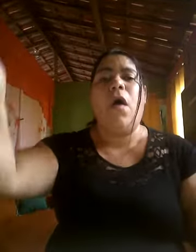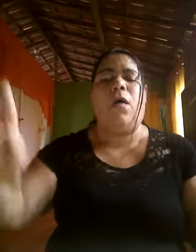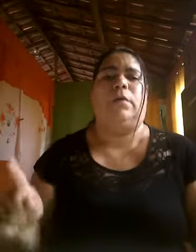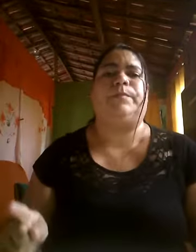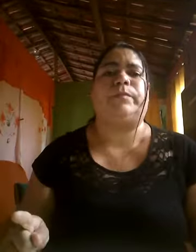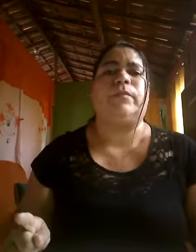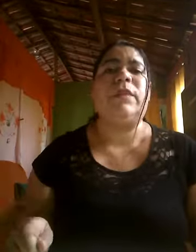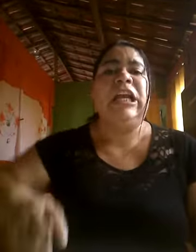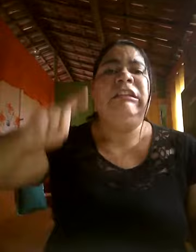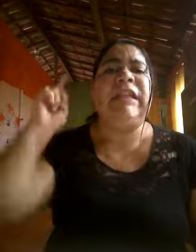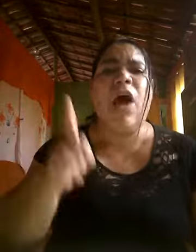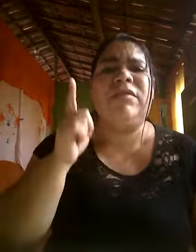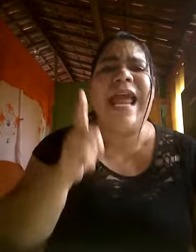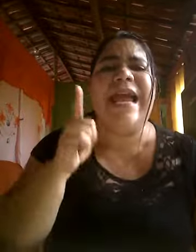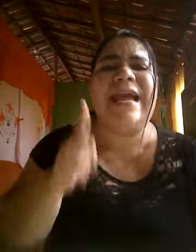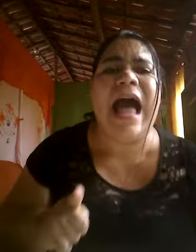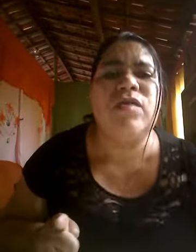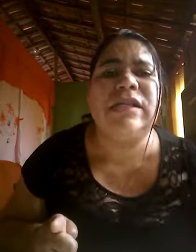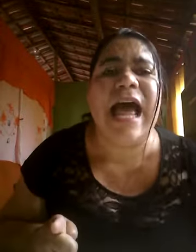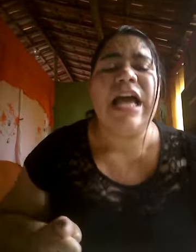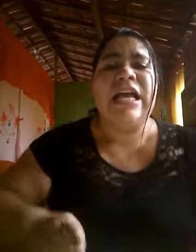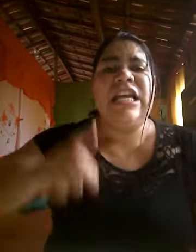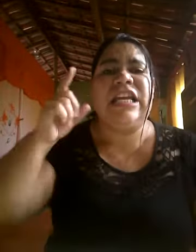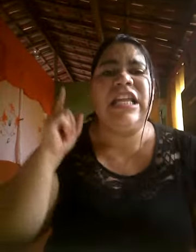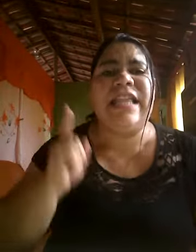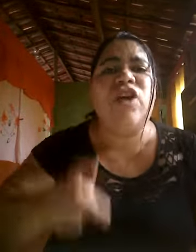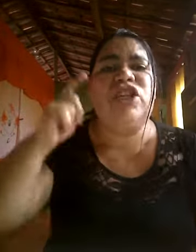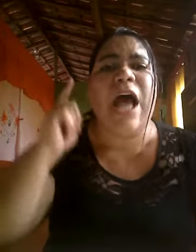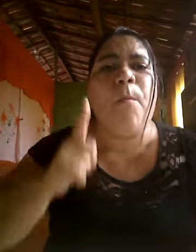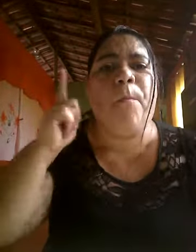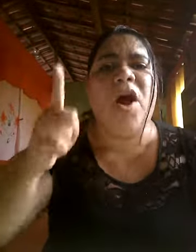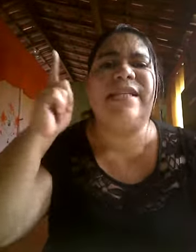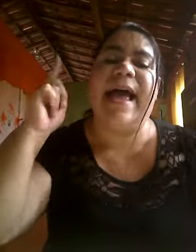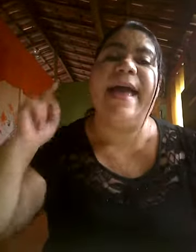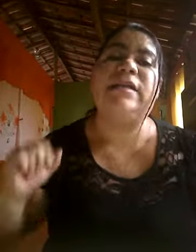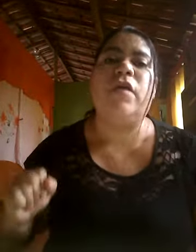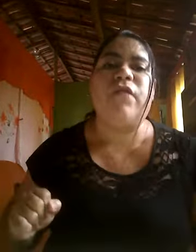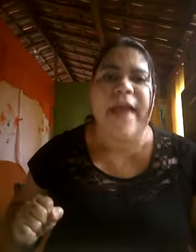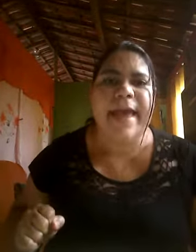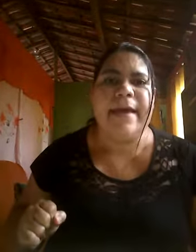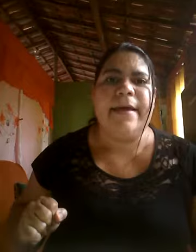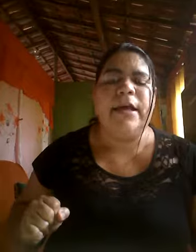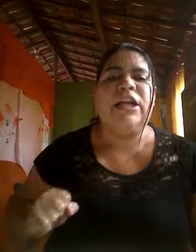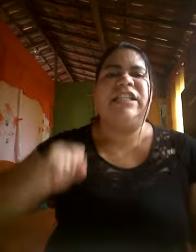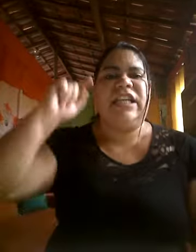Não tem causa que Deus não possa resolver Se